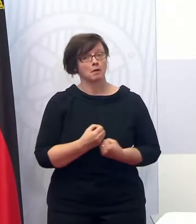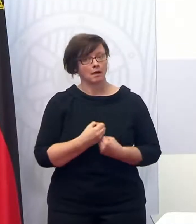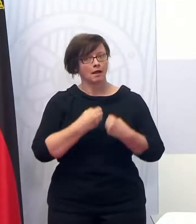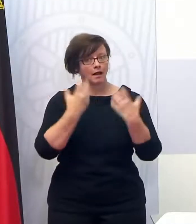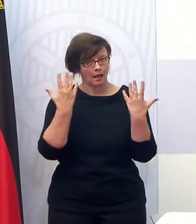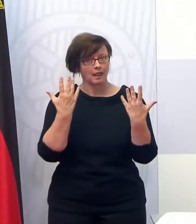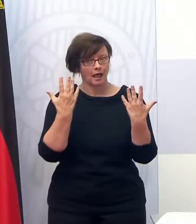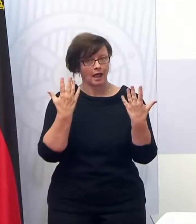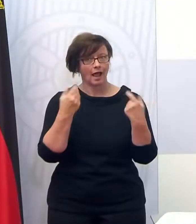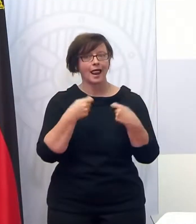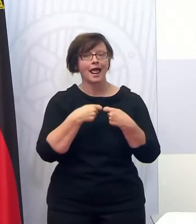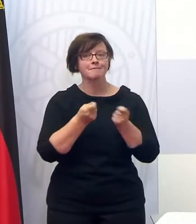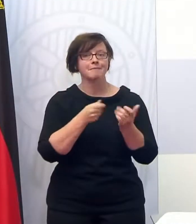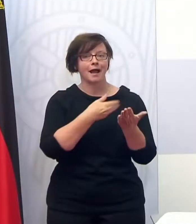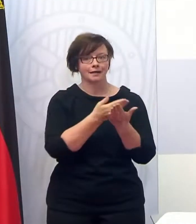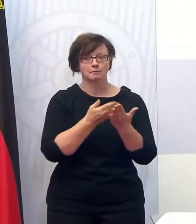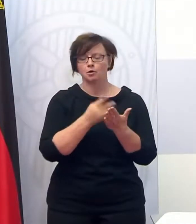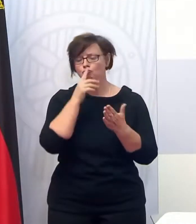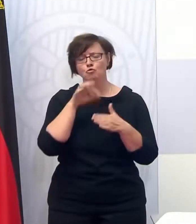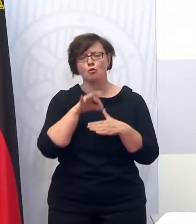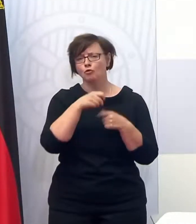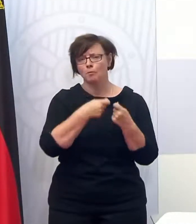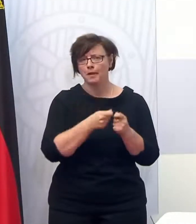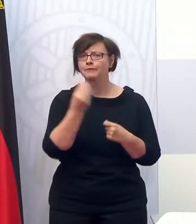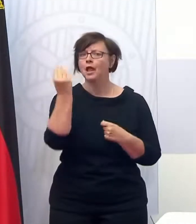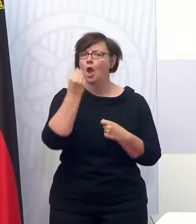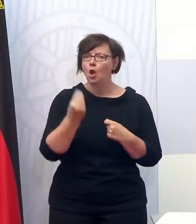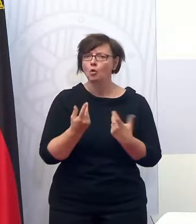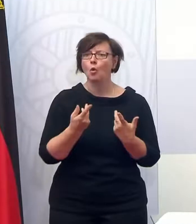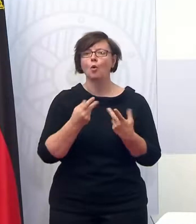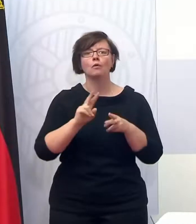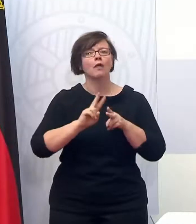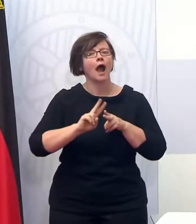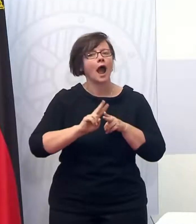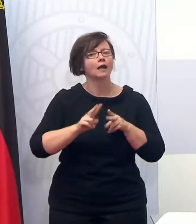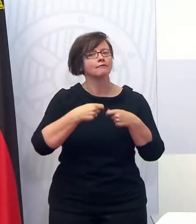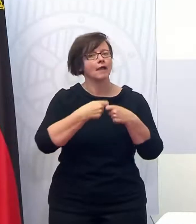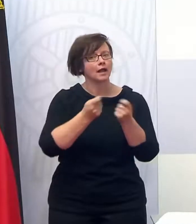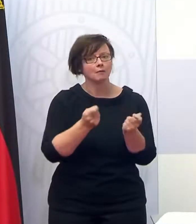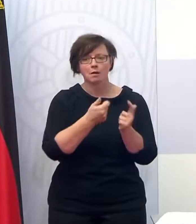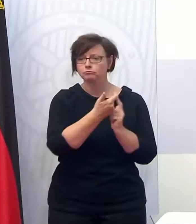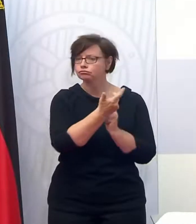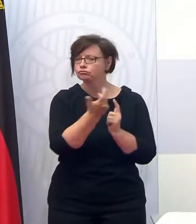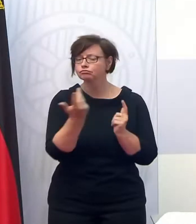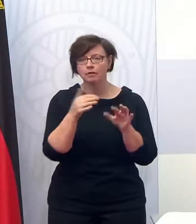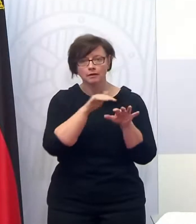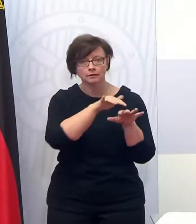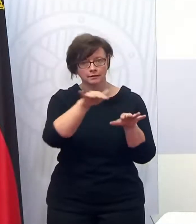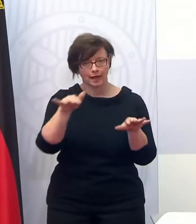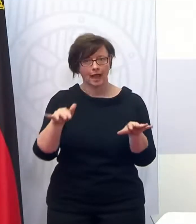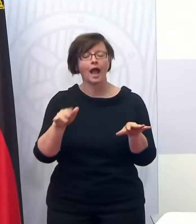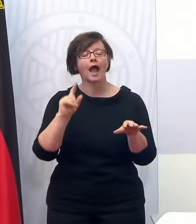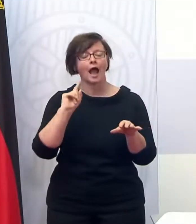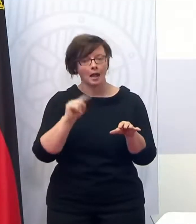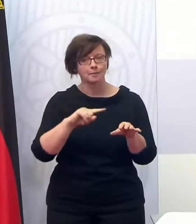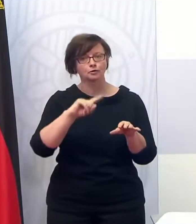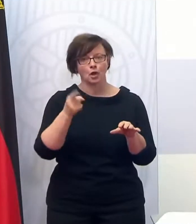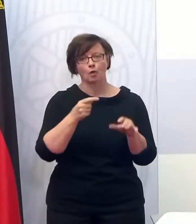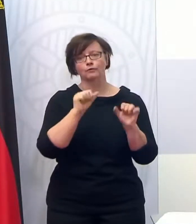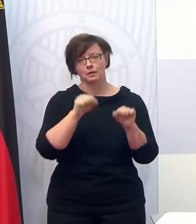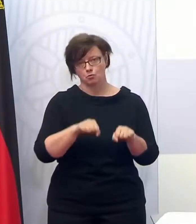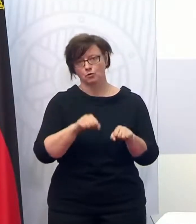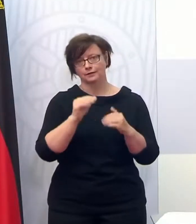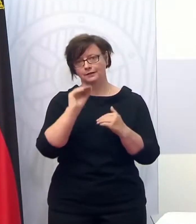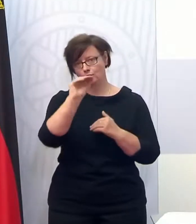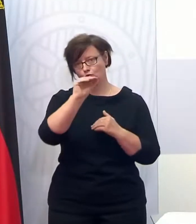Marktanbieter sind ja nicht nur Flohmärkte. Wir haben Kunst- und Handwerkermärkte und viele andere Dinge im Land. Das soll perspektivisch auch wieder ermöglicht